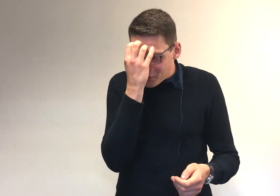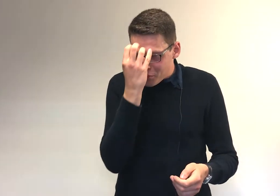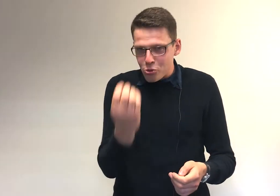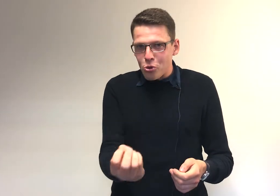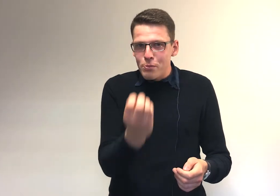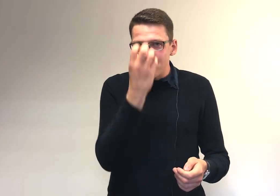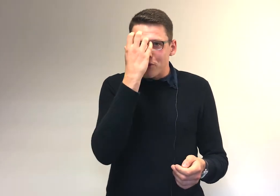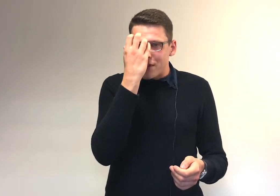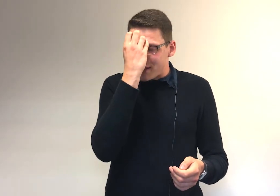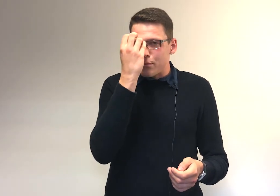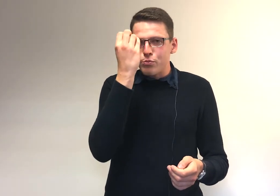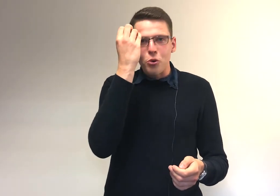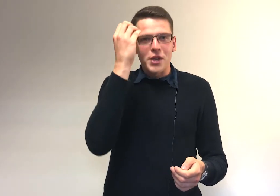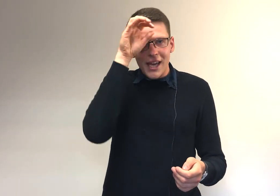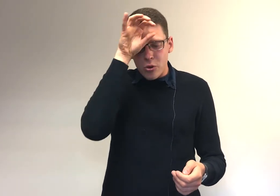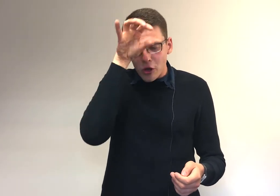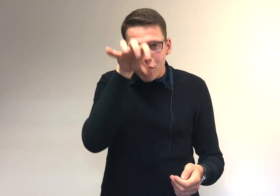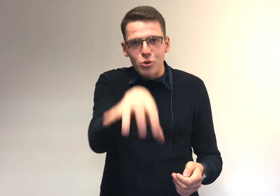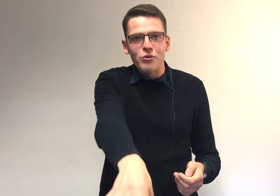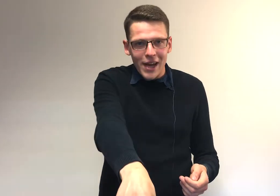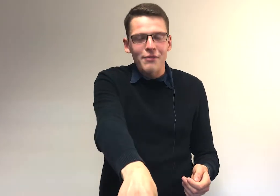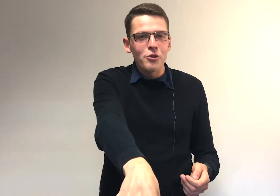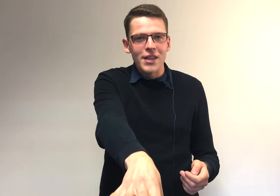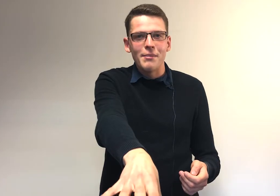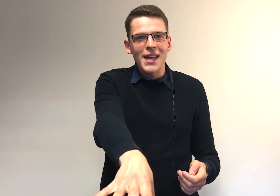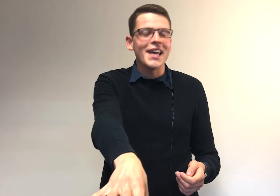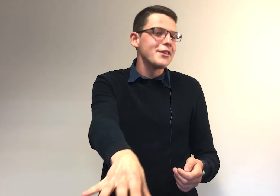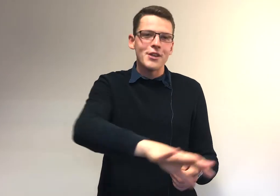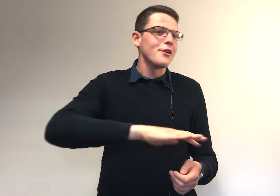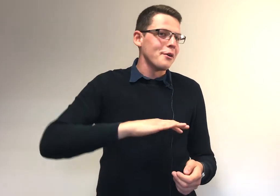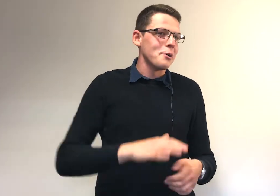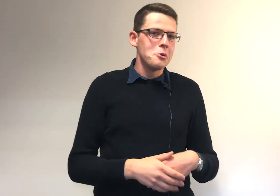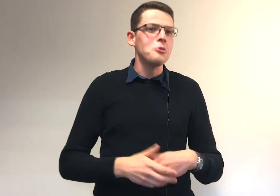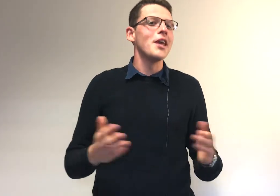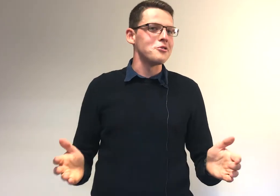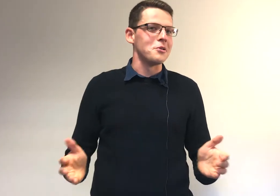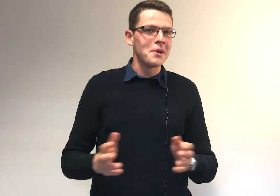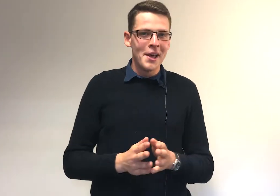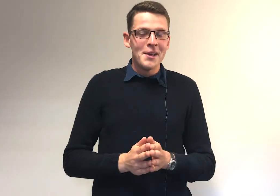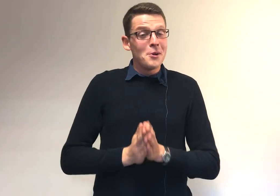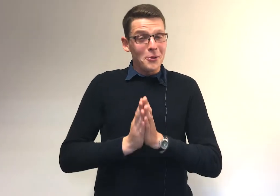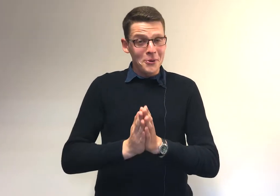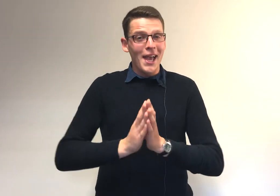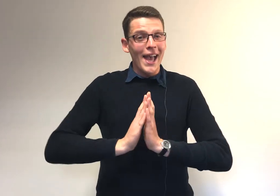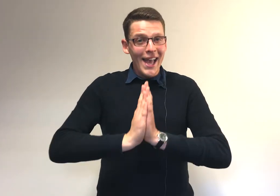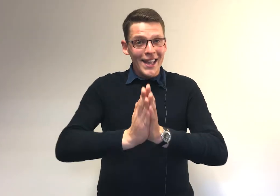Donc l'upload va être plus compliqué et le download vers la feuille d'examen risque d'être une gageur. Donc être